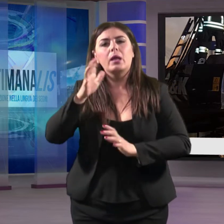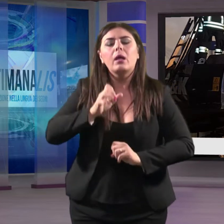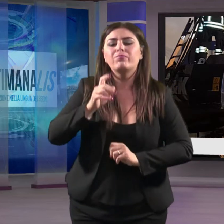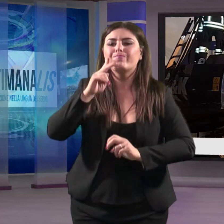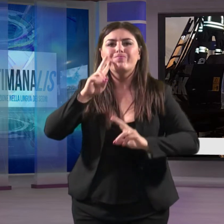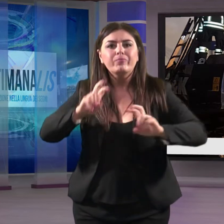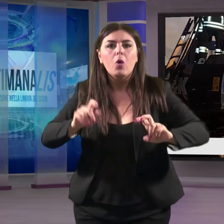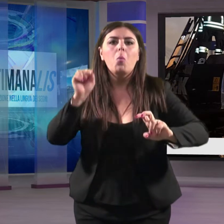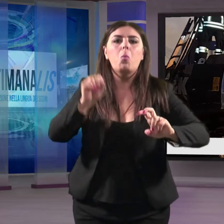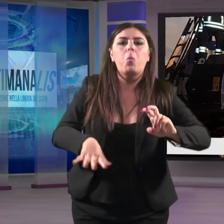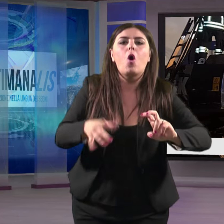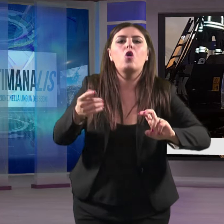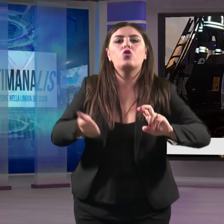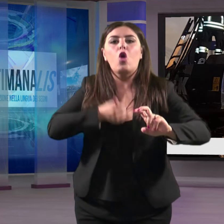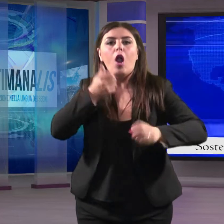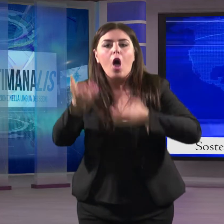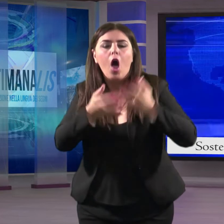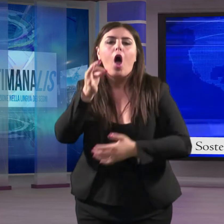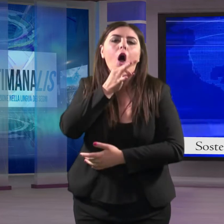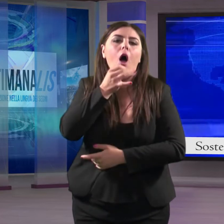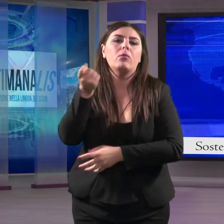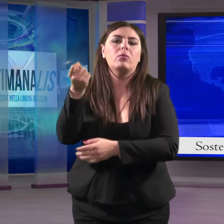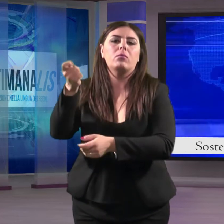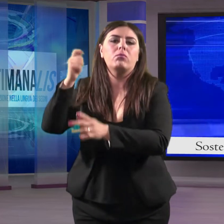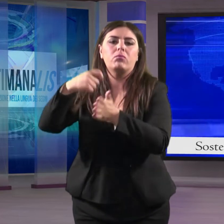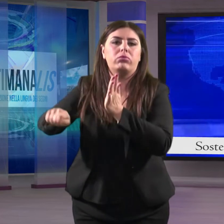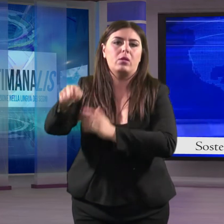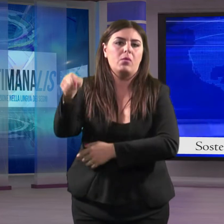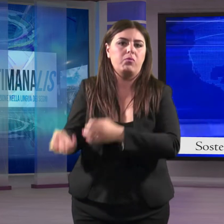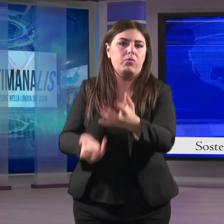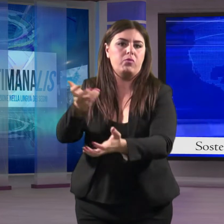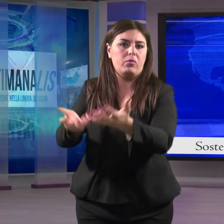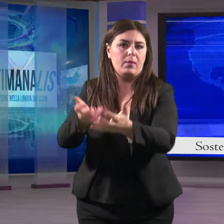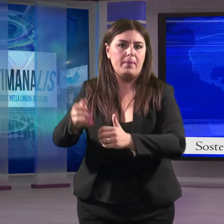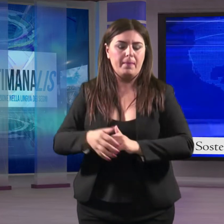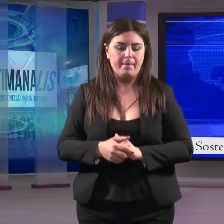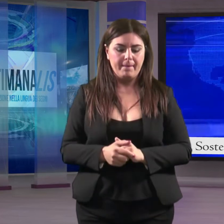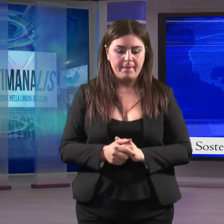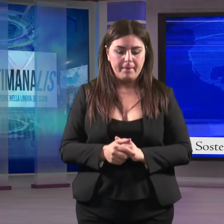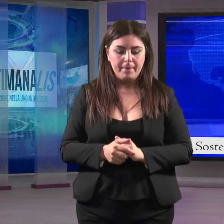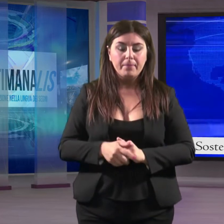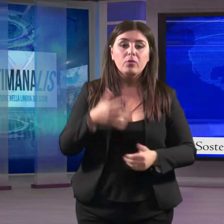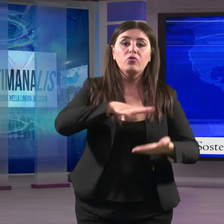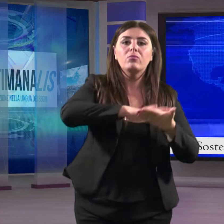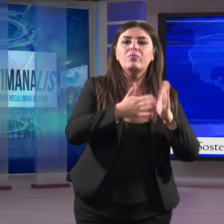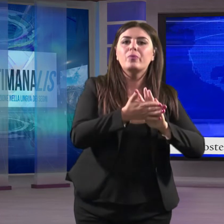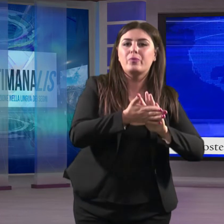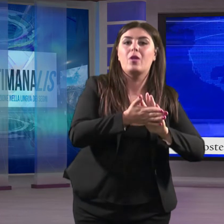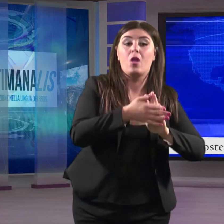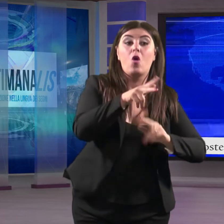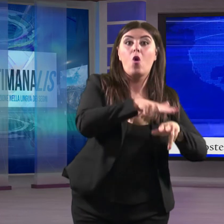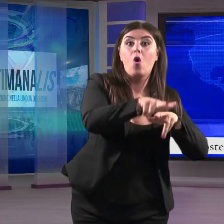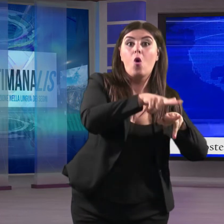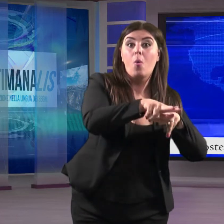ipotesi compresa quella dolosa. È stato firmato un protocollo d'intesa tra il comune di